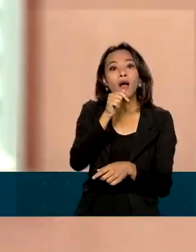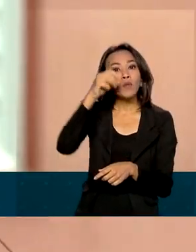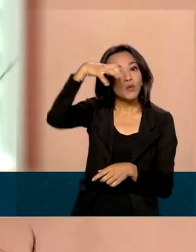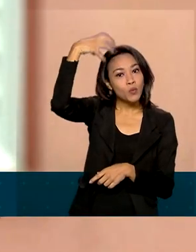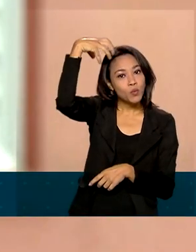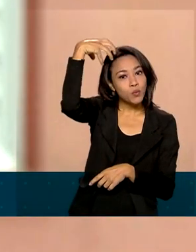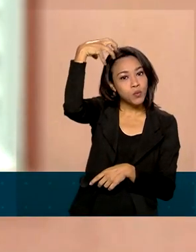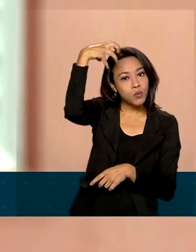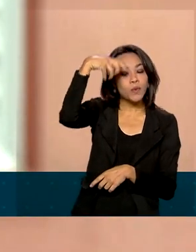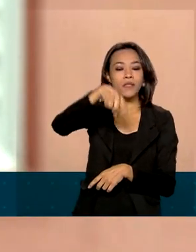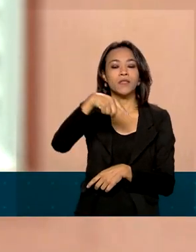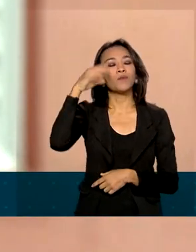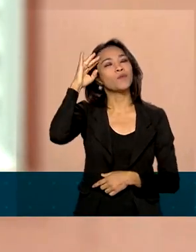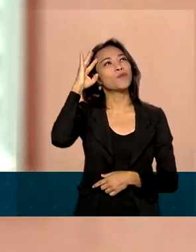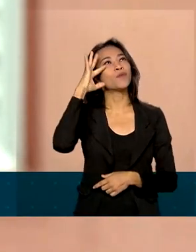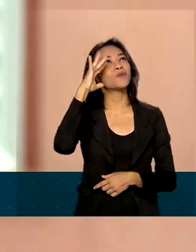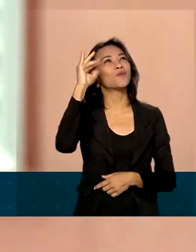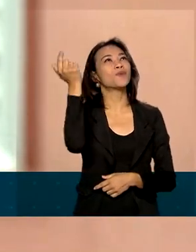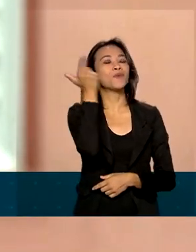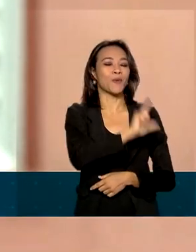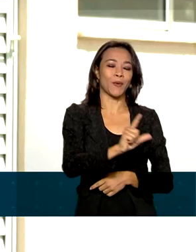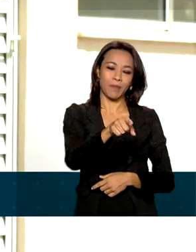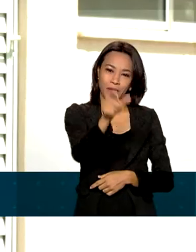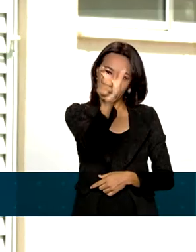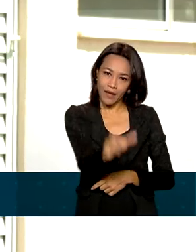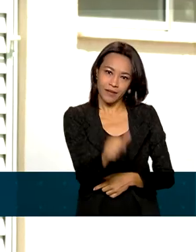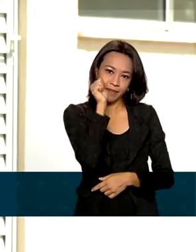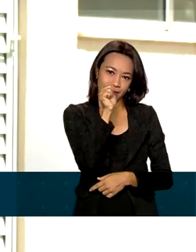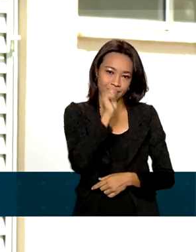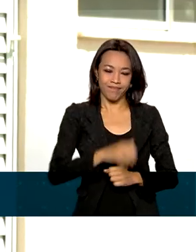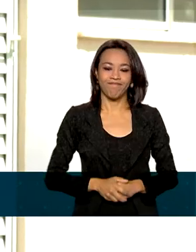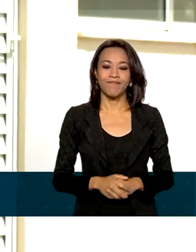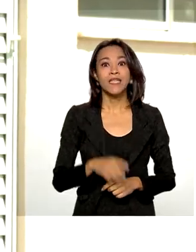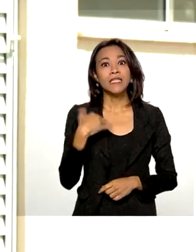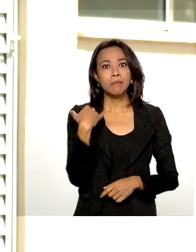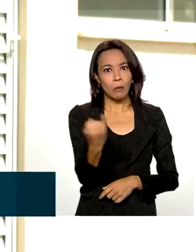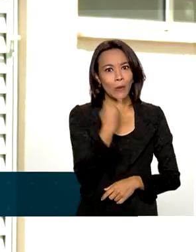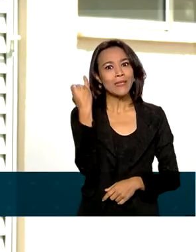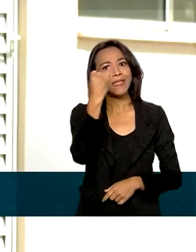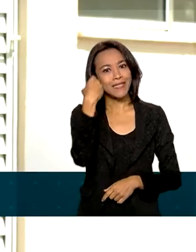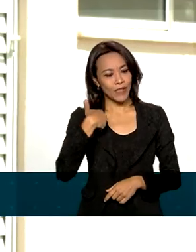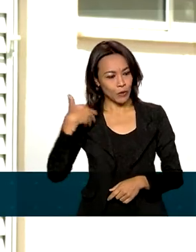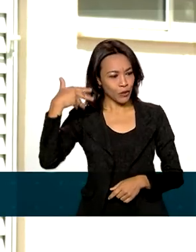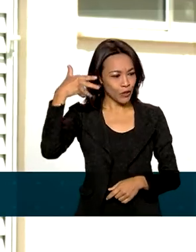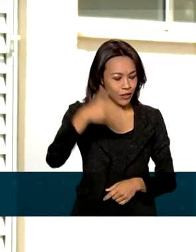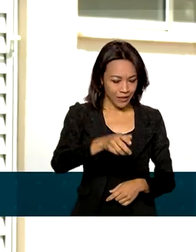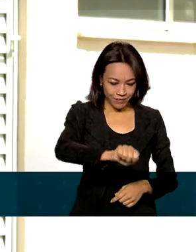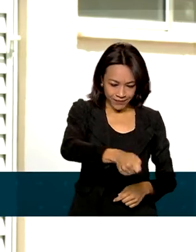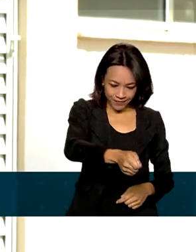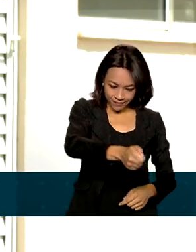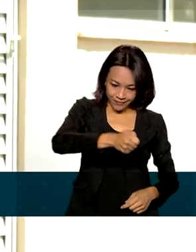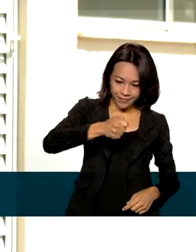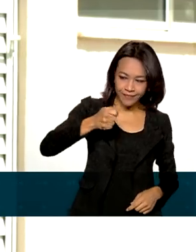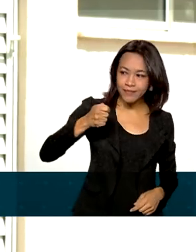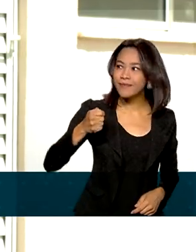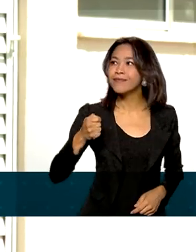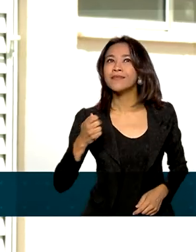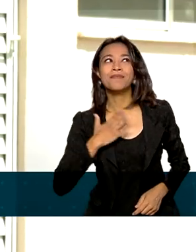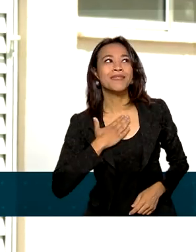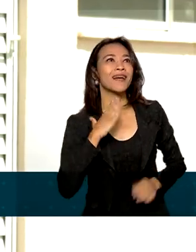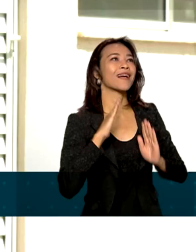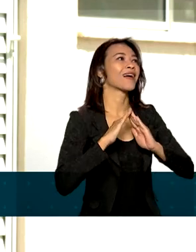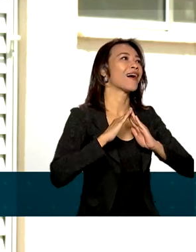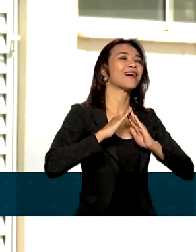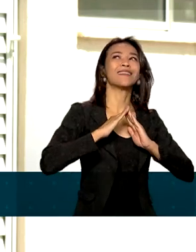É uma realização de um sonho para esta beneficiária. É muito importante eu chegar, abrir a minha casa e ver tudo